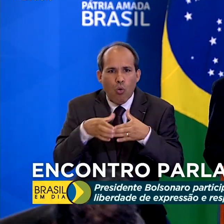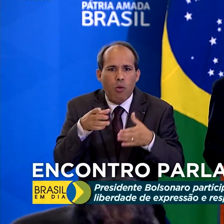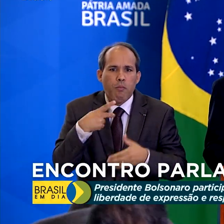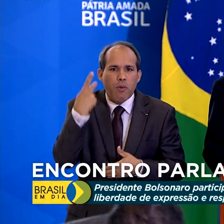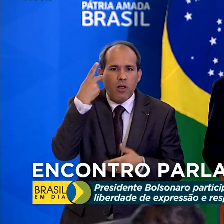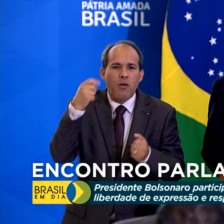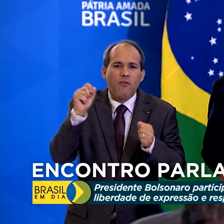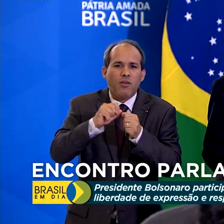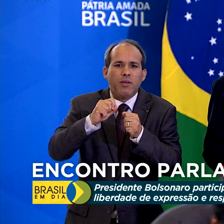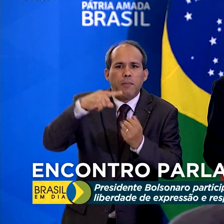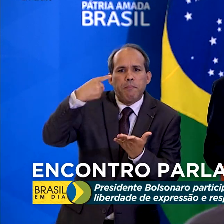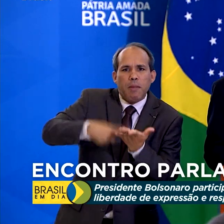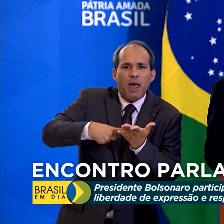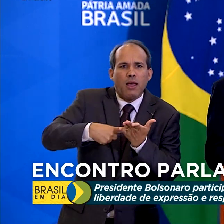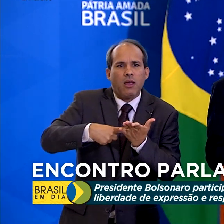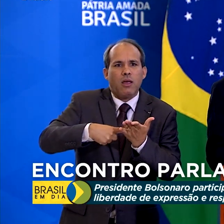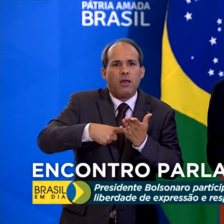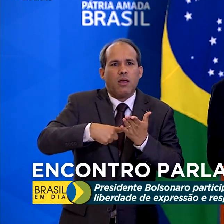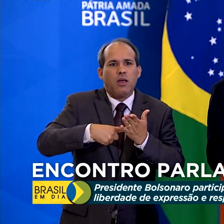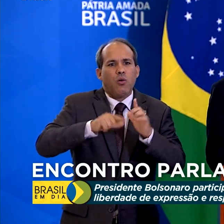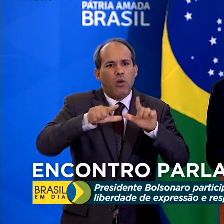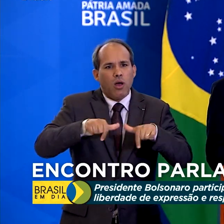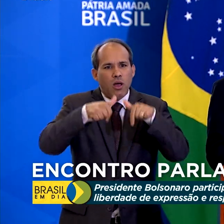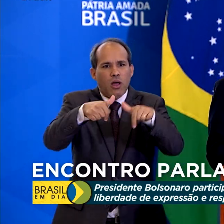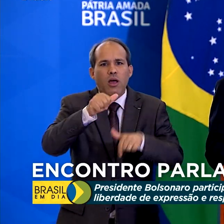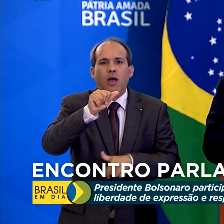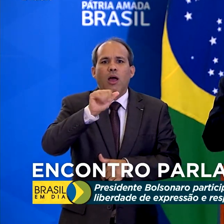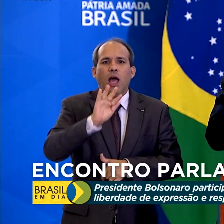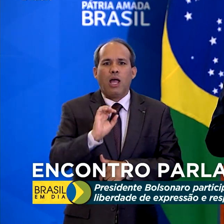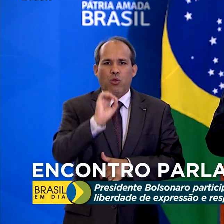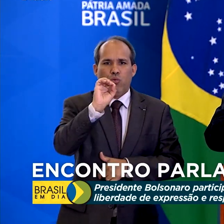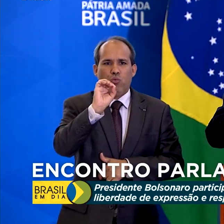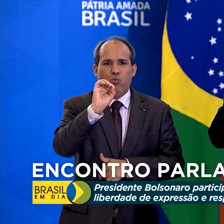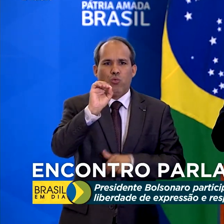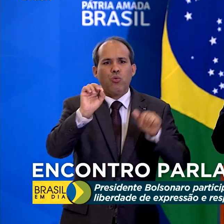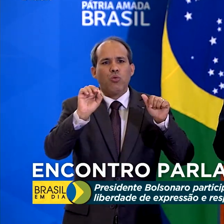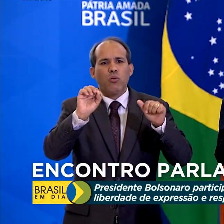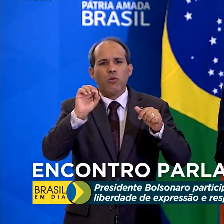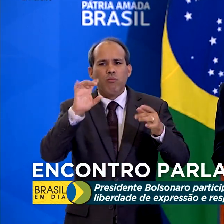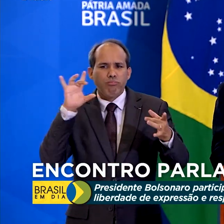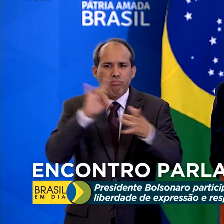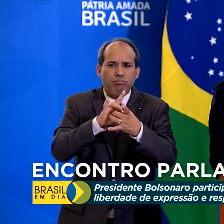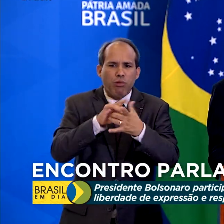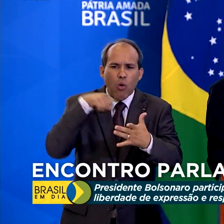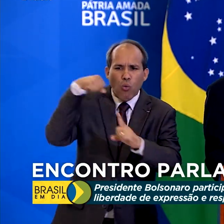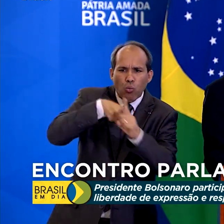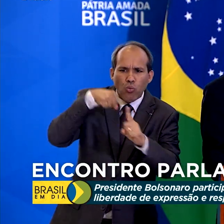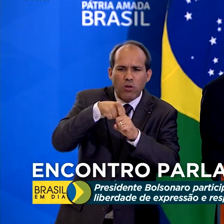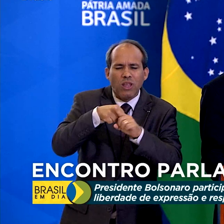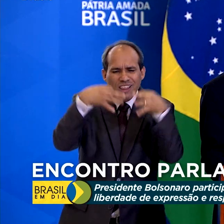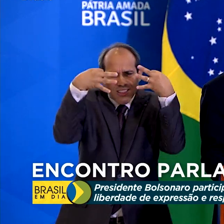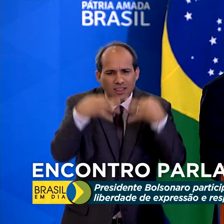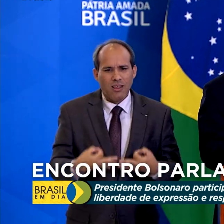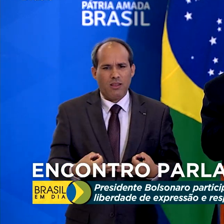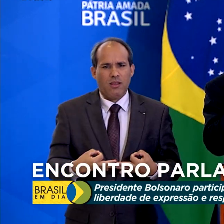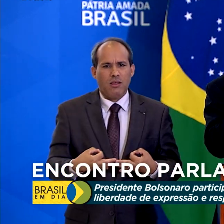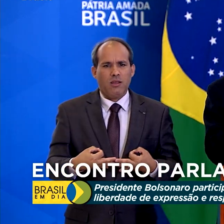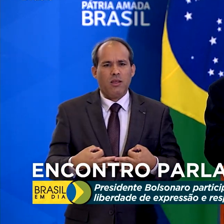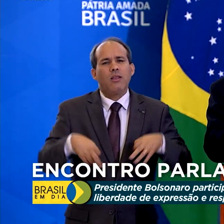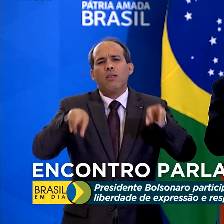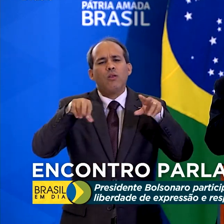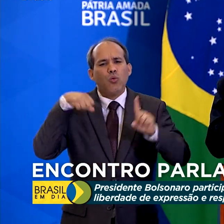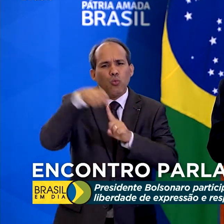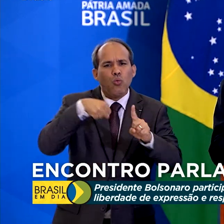ato em nome de uma luta muito justa, a luta pela